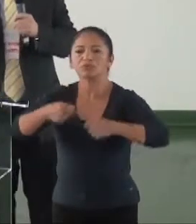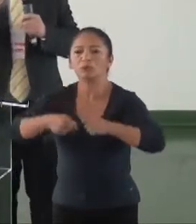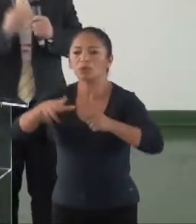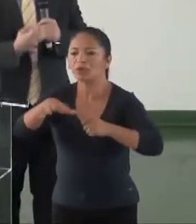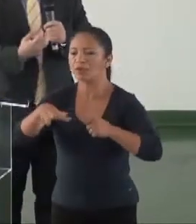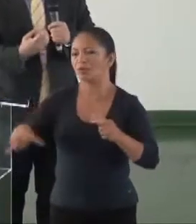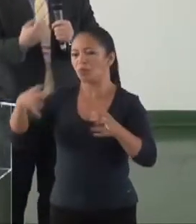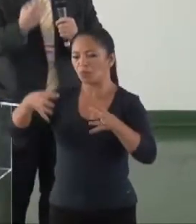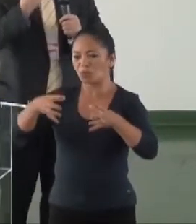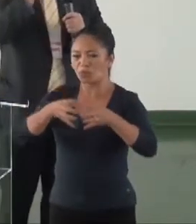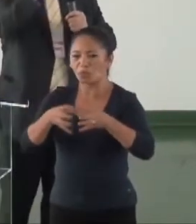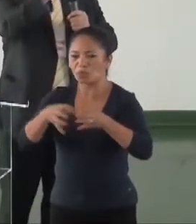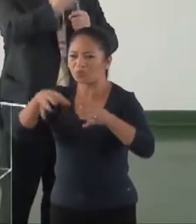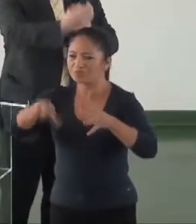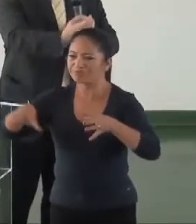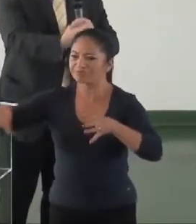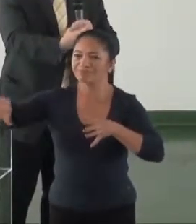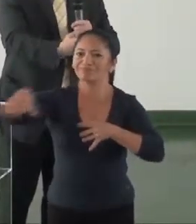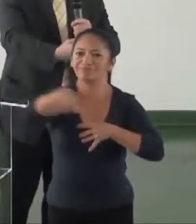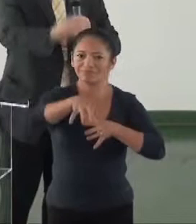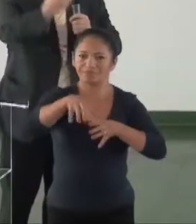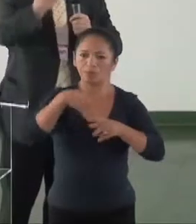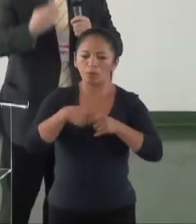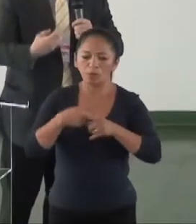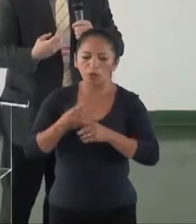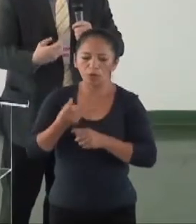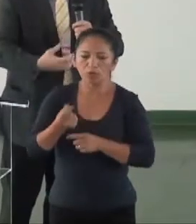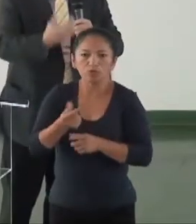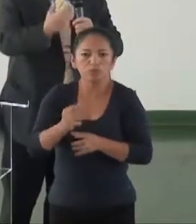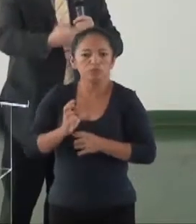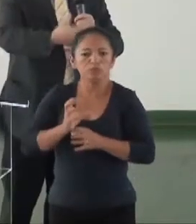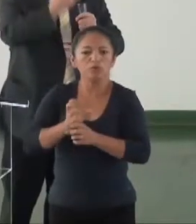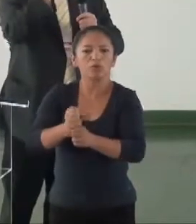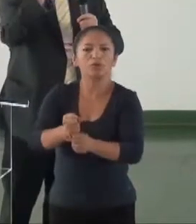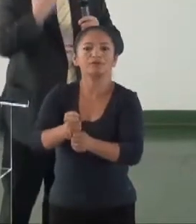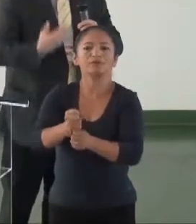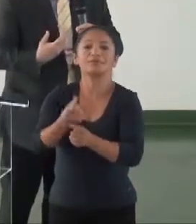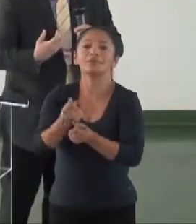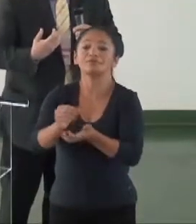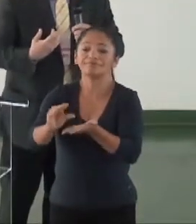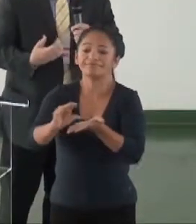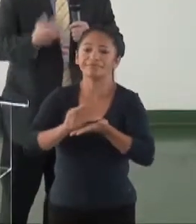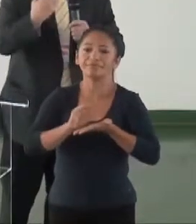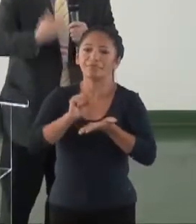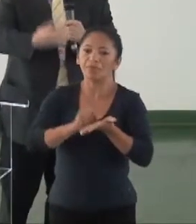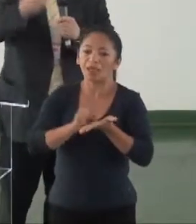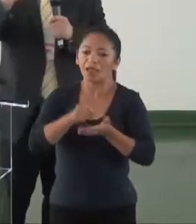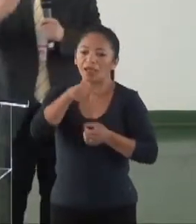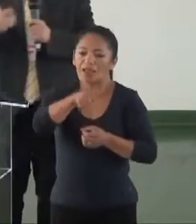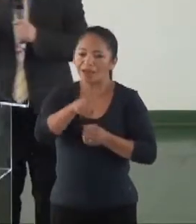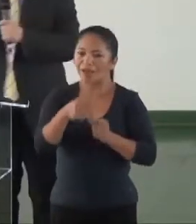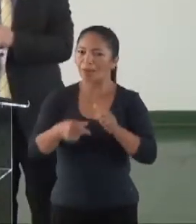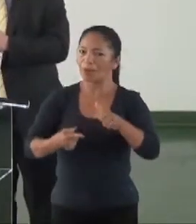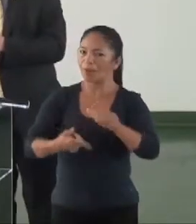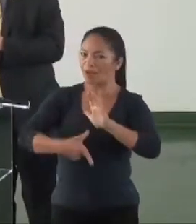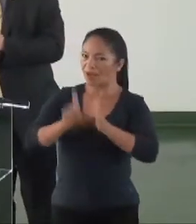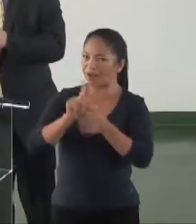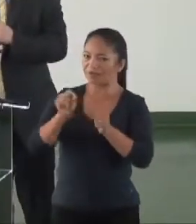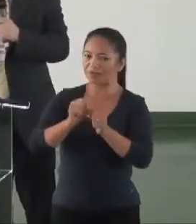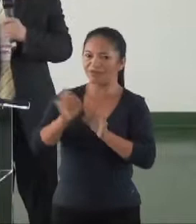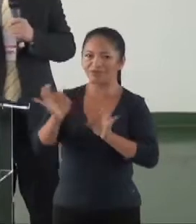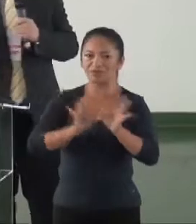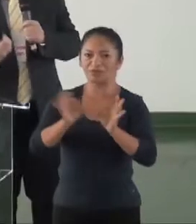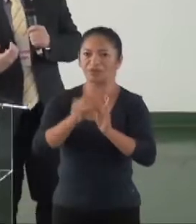Porque orçamento, tudo que vem depois, vem do plano. O plano é a base. Até juridicamente falando,